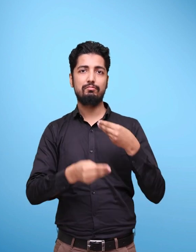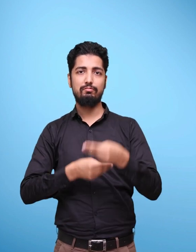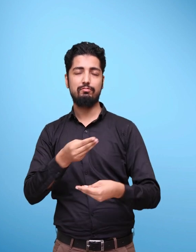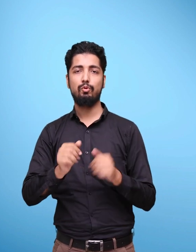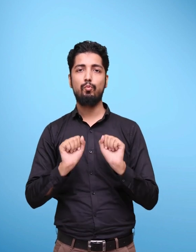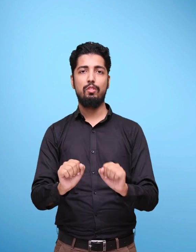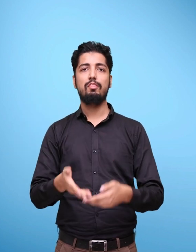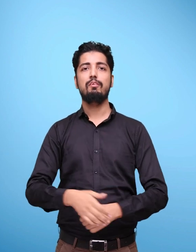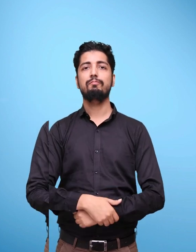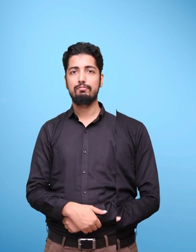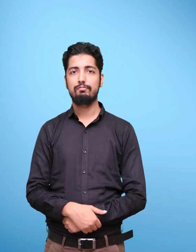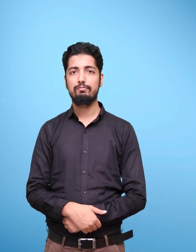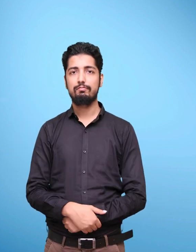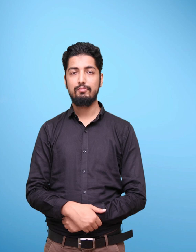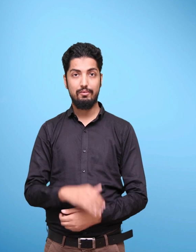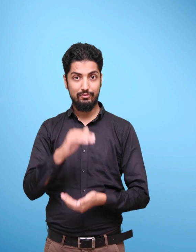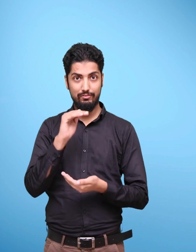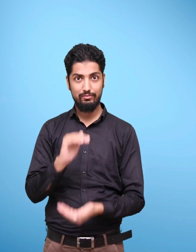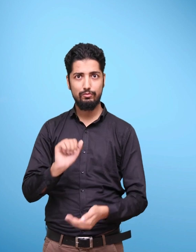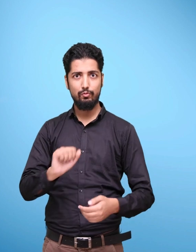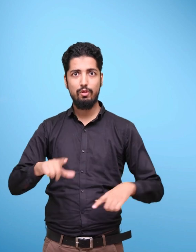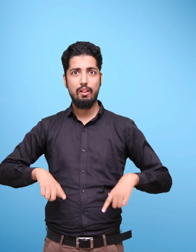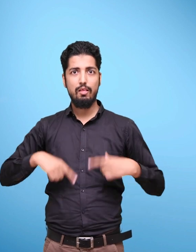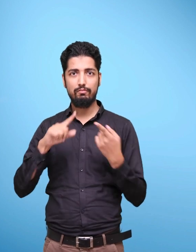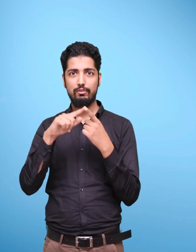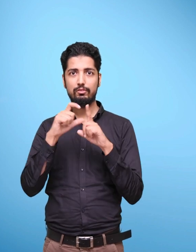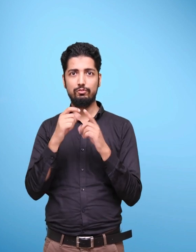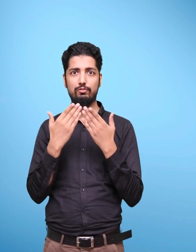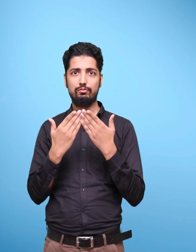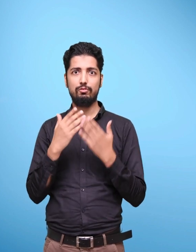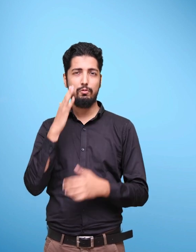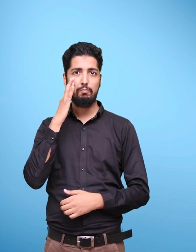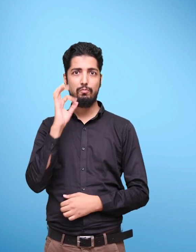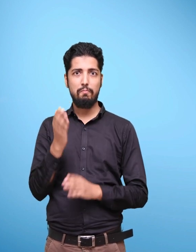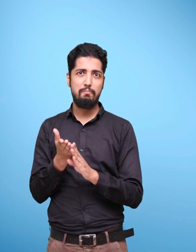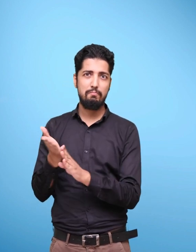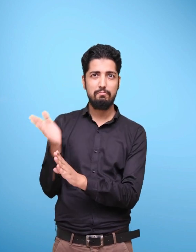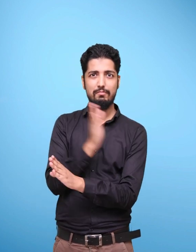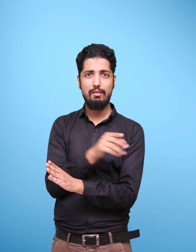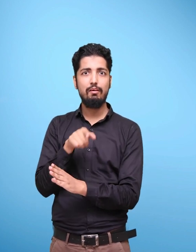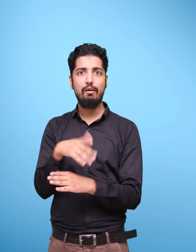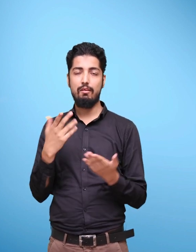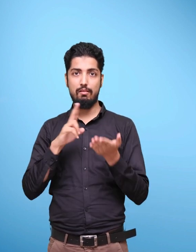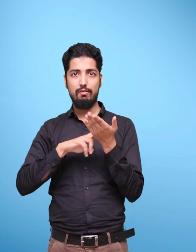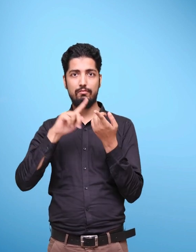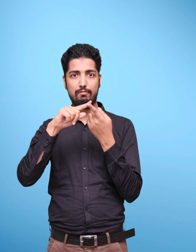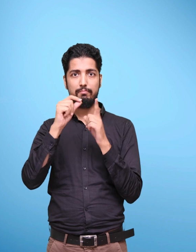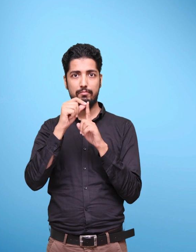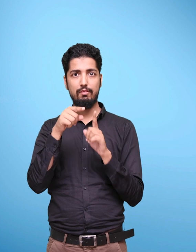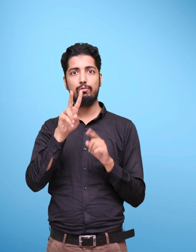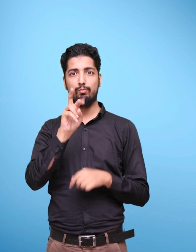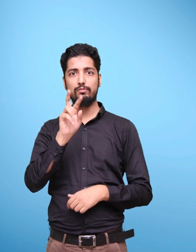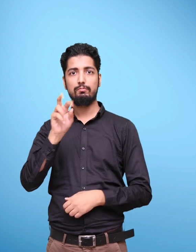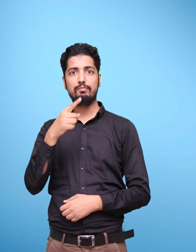स्कॉनाफने च्तिश की कुछ इसित